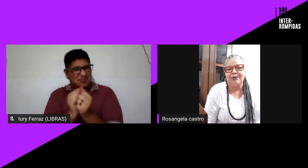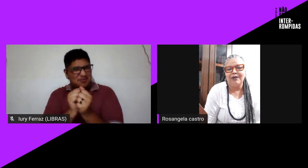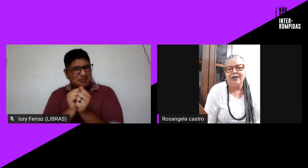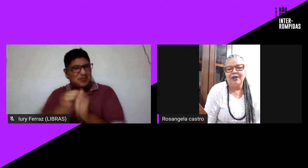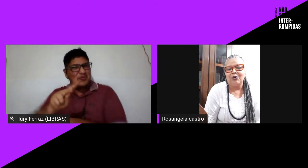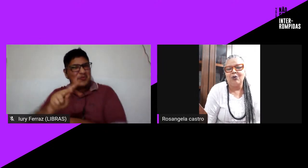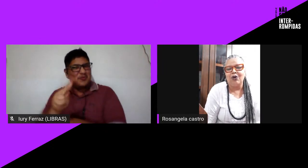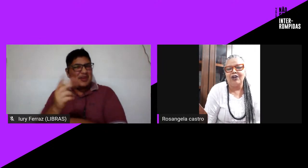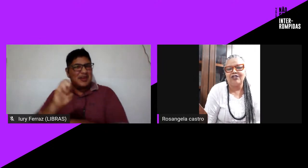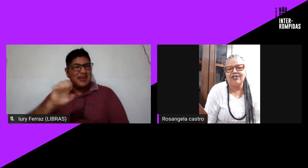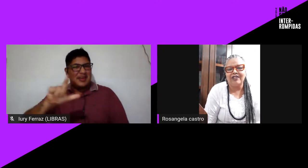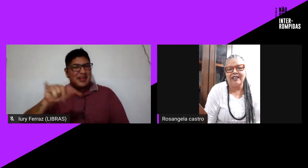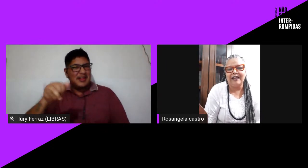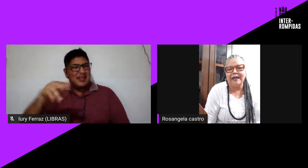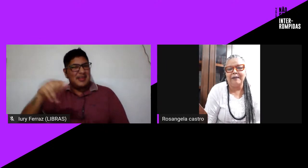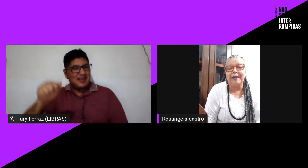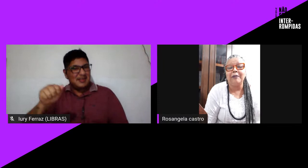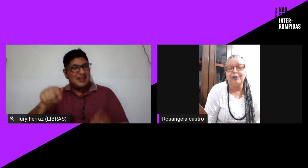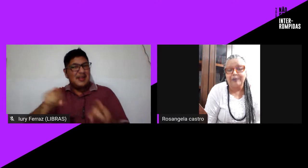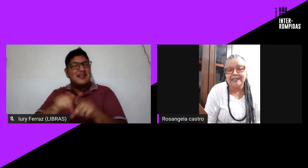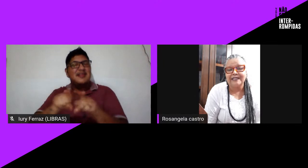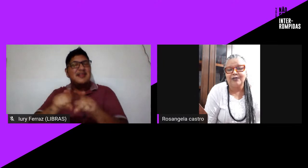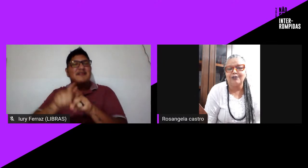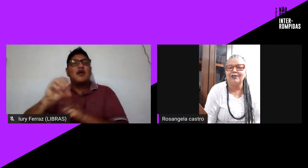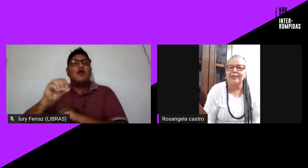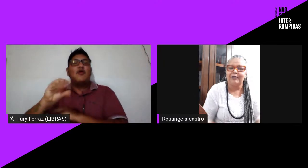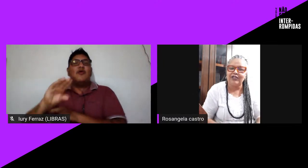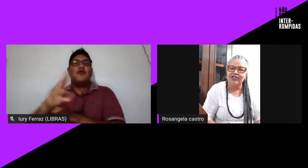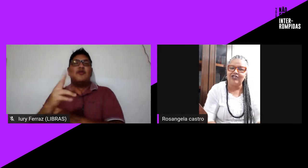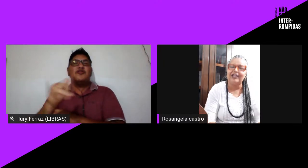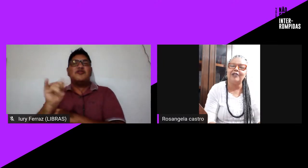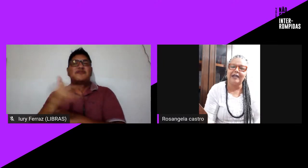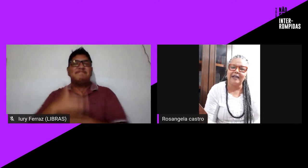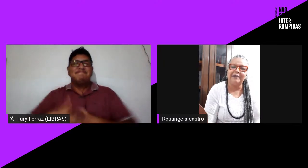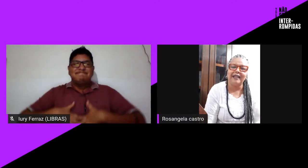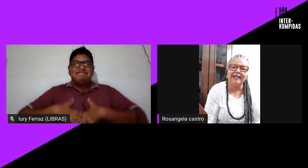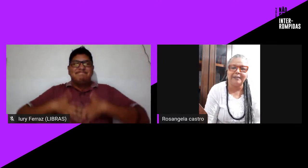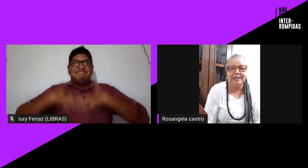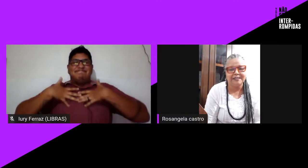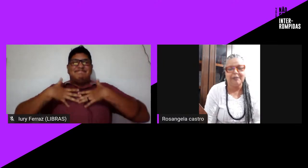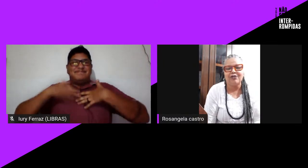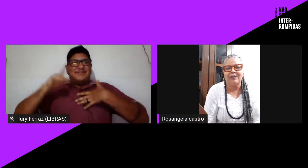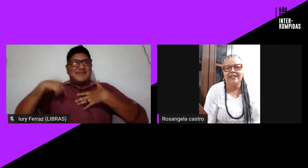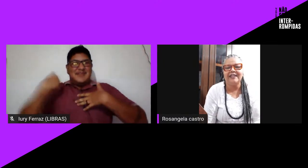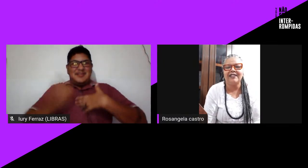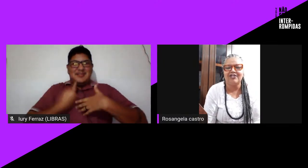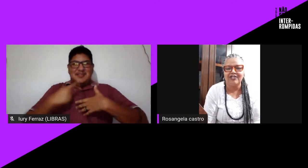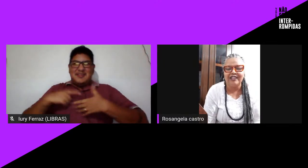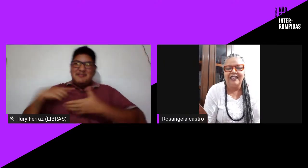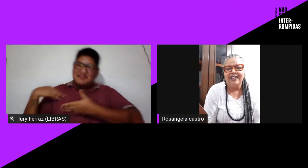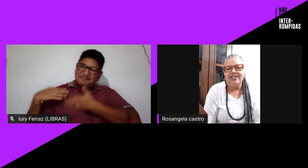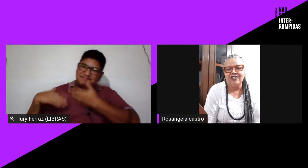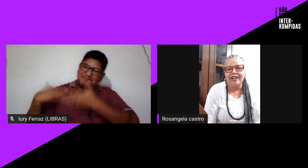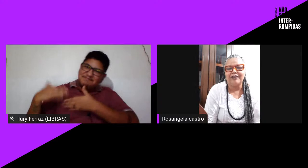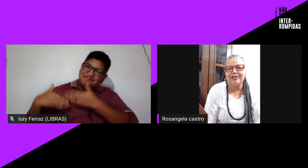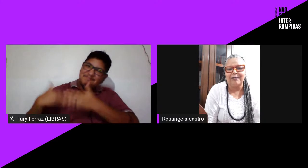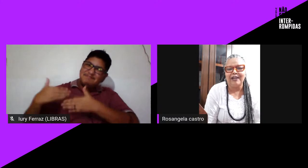Oti é muito prazeroso, porque a gente tem uma caminhada principalmente com Eliana de